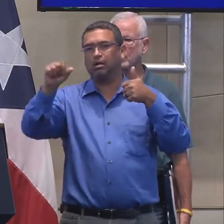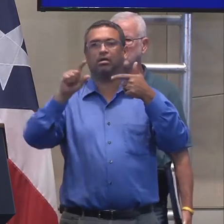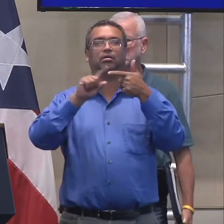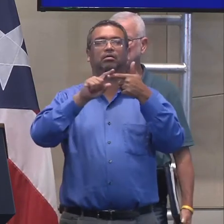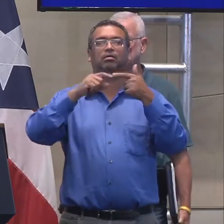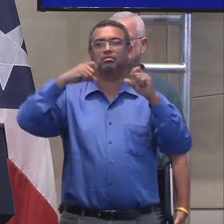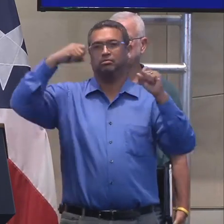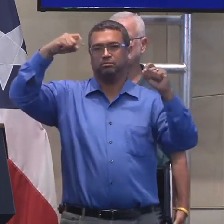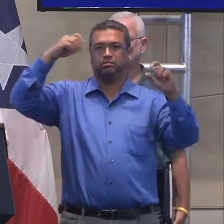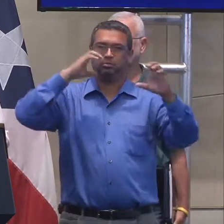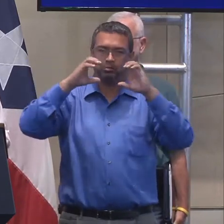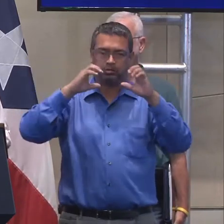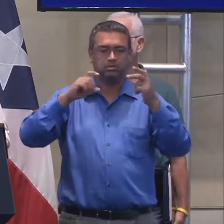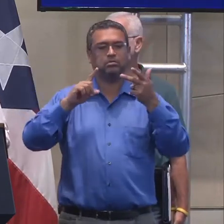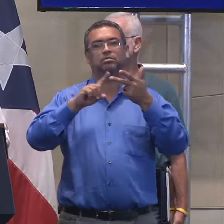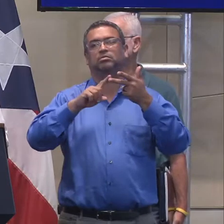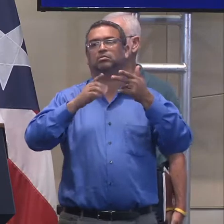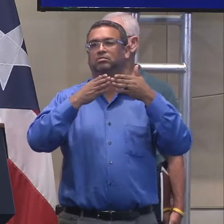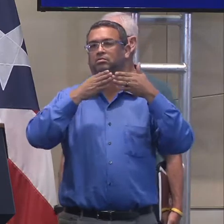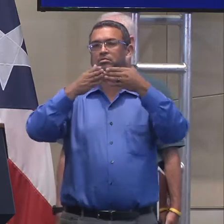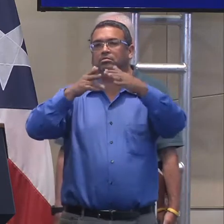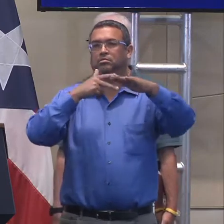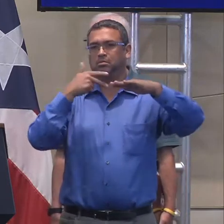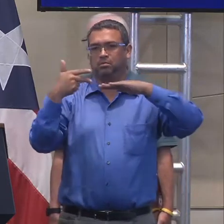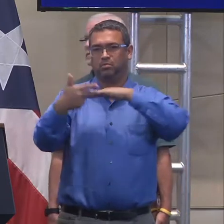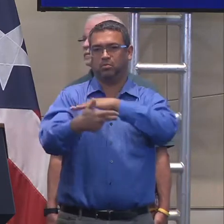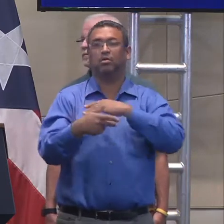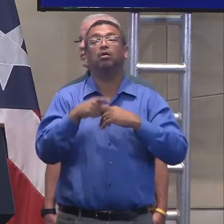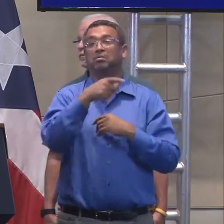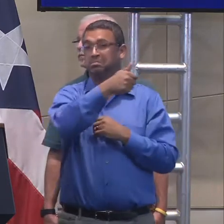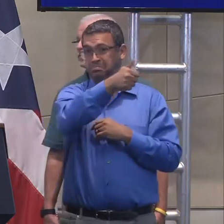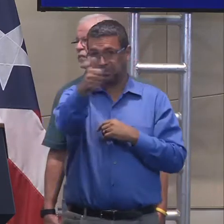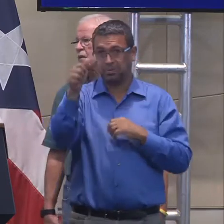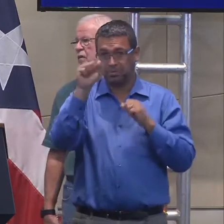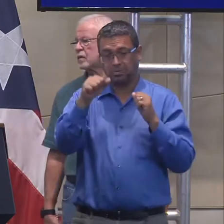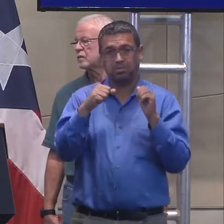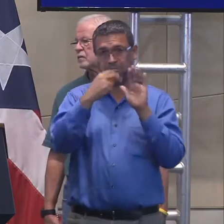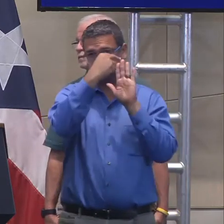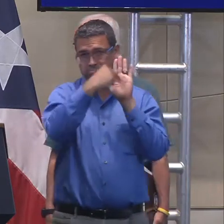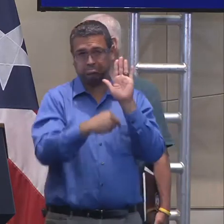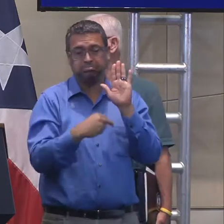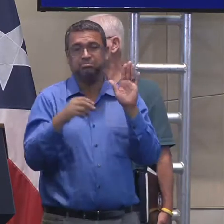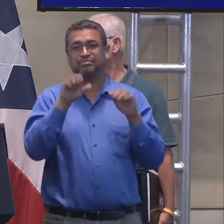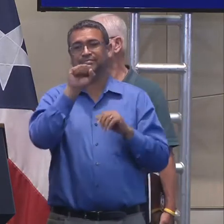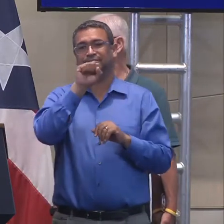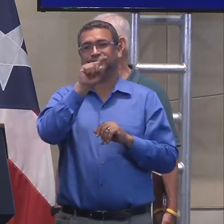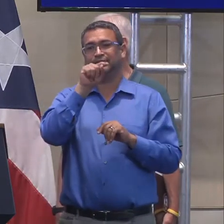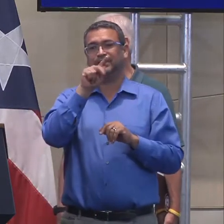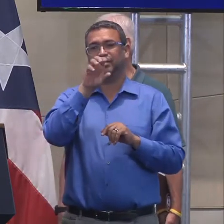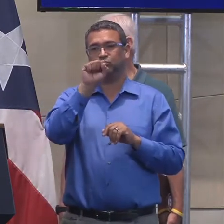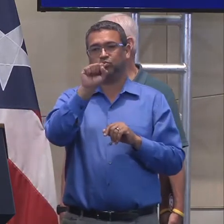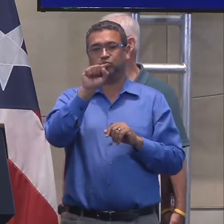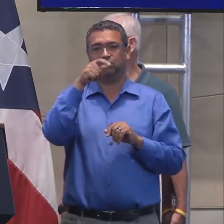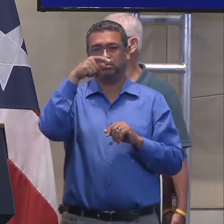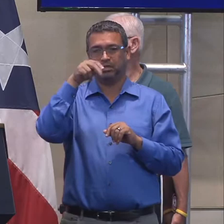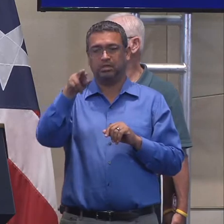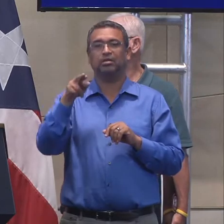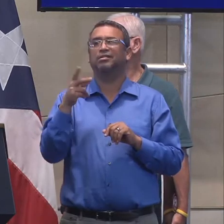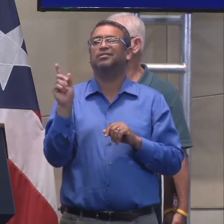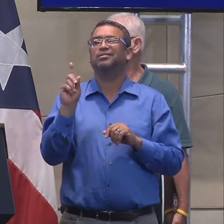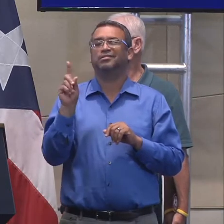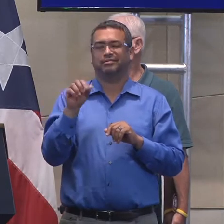y puertos. Le invito a que busquen aquí en Status PR dónde es que están los SATCAOS, en los